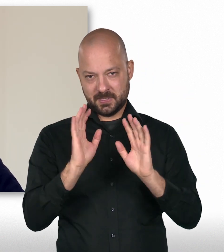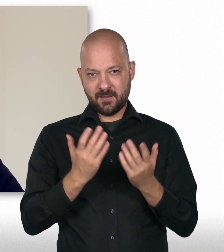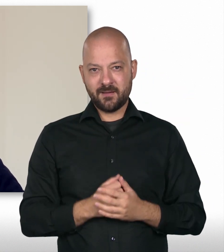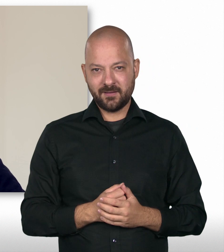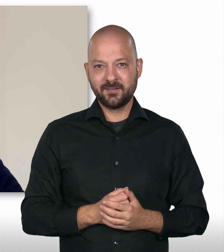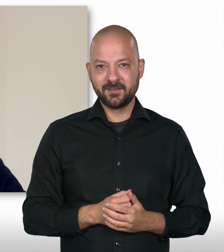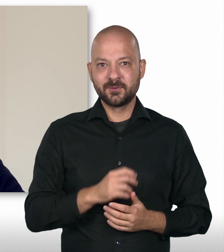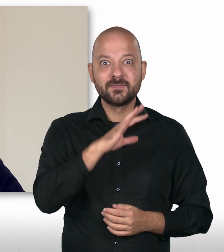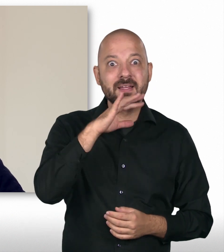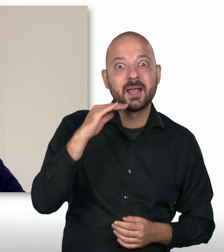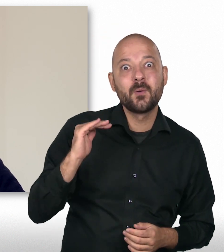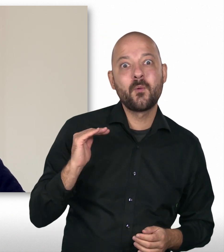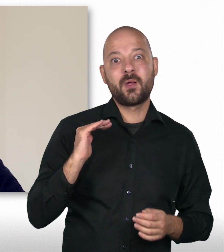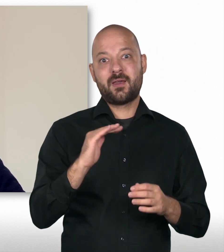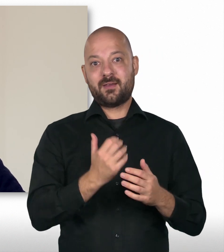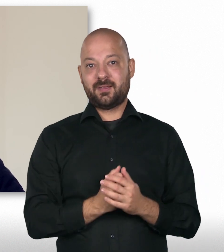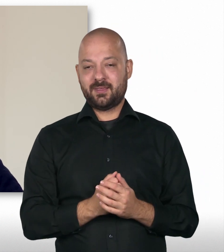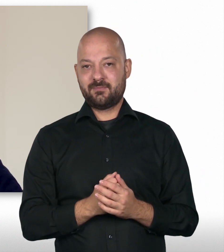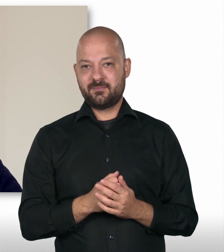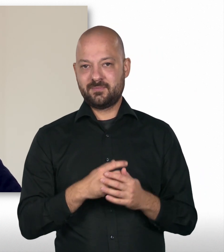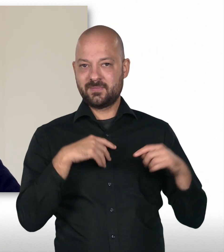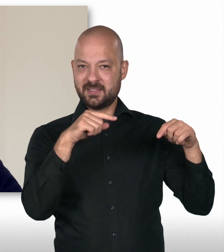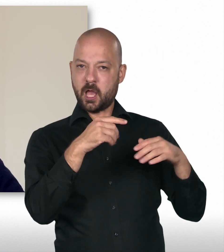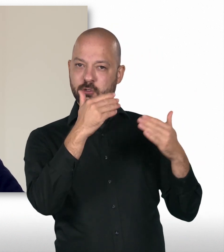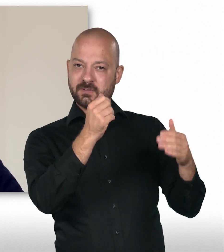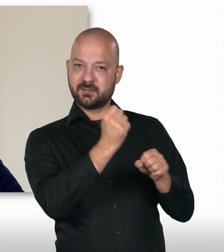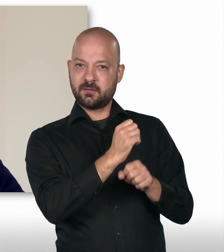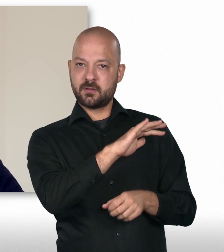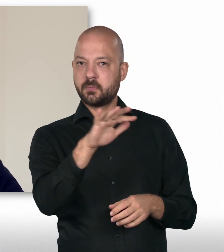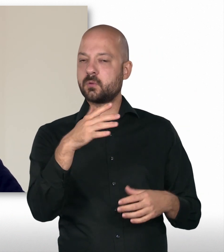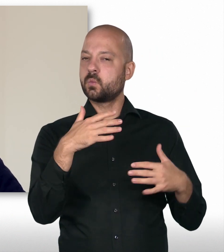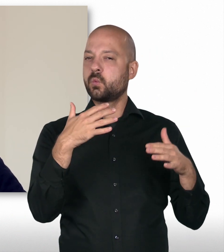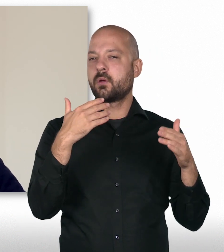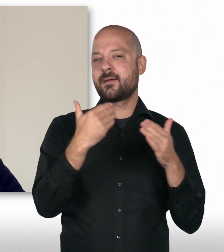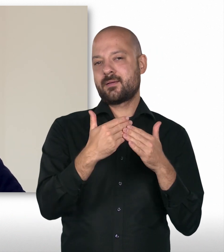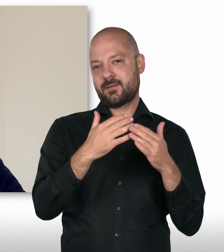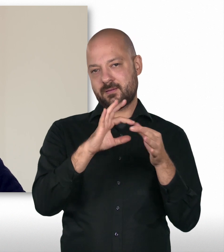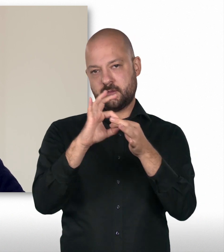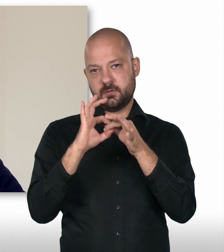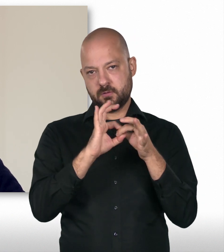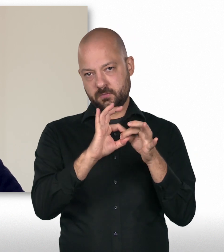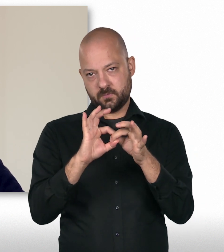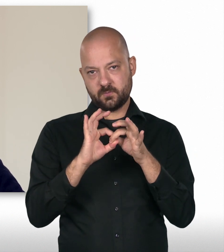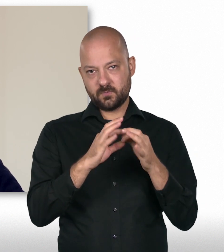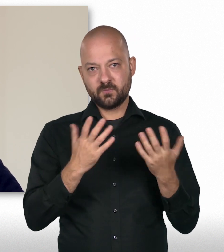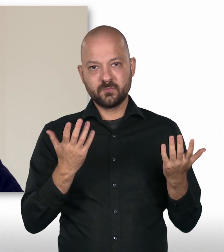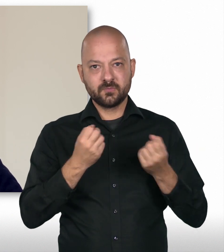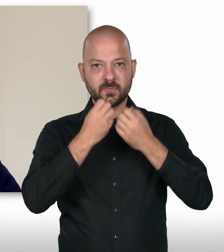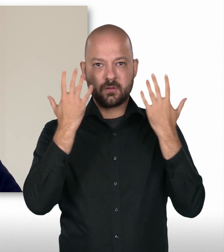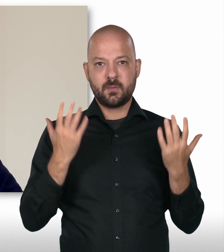tiefere Einblicke da wirklich kriegt und auch auf die vielen Kollegen, die beim Auswärtigen Amt, glaube ich, auch oft besonders eng sind, weil man ja auch mit denen